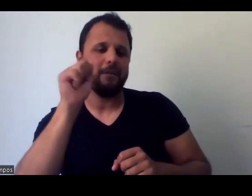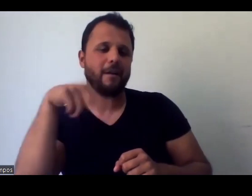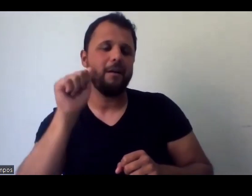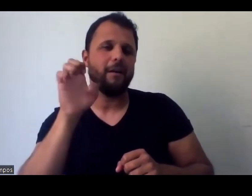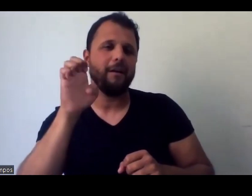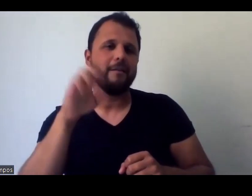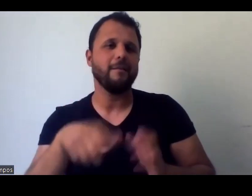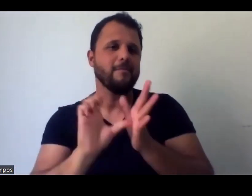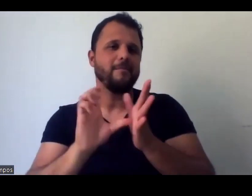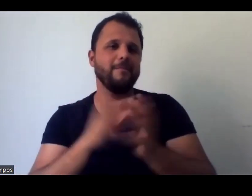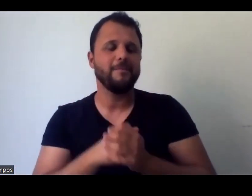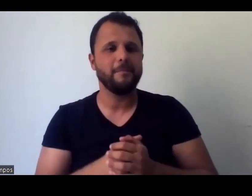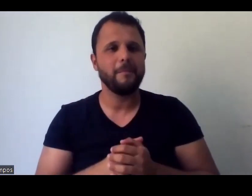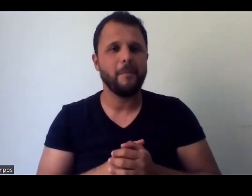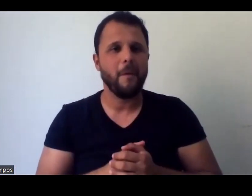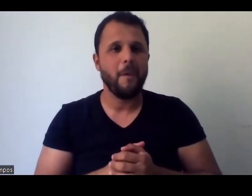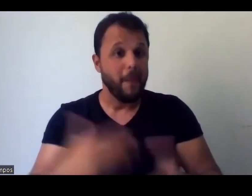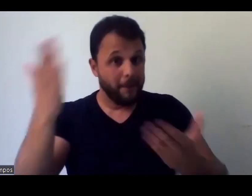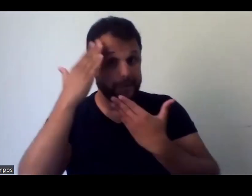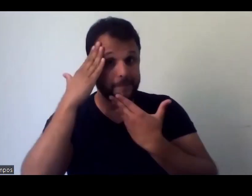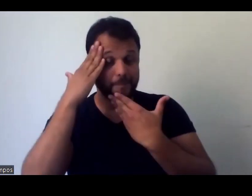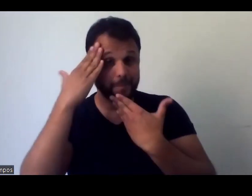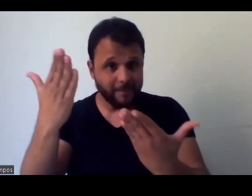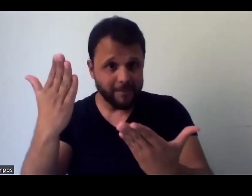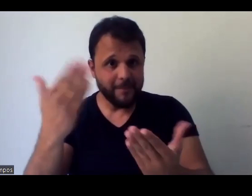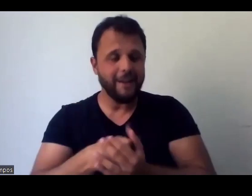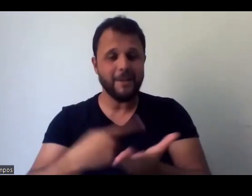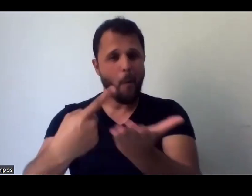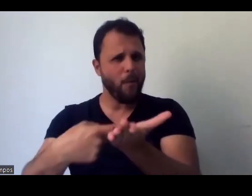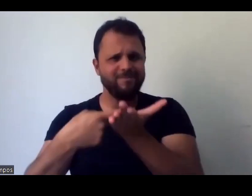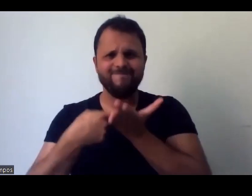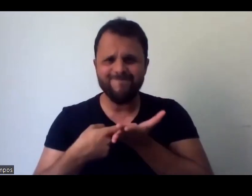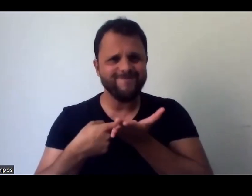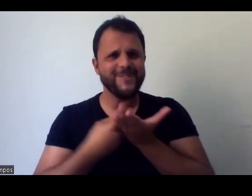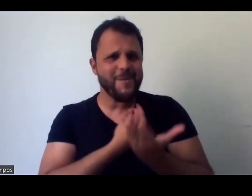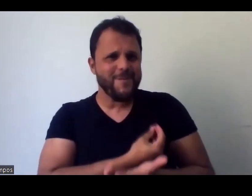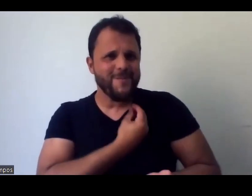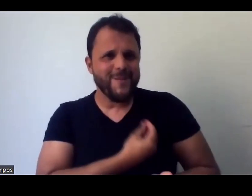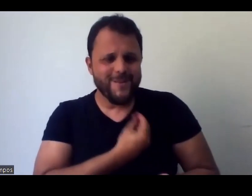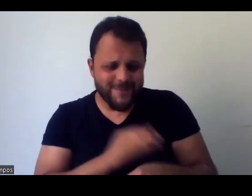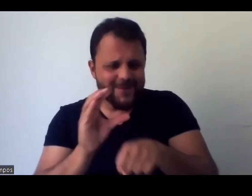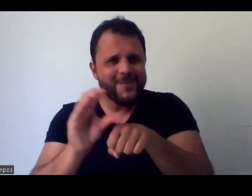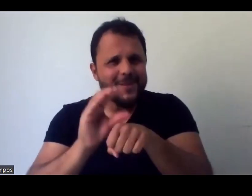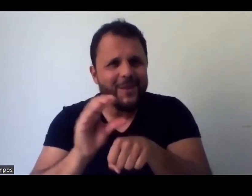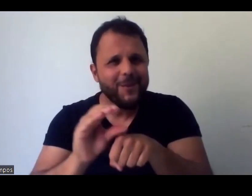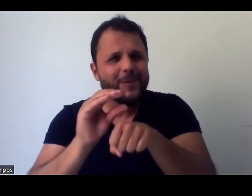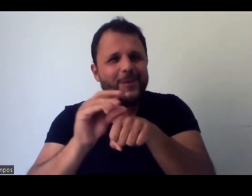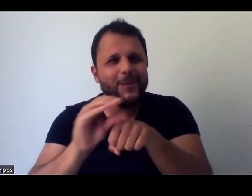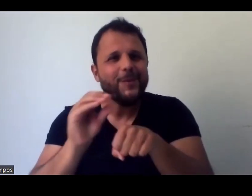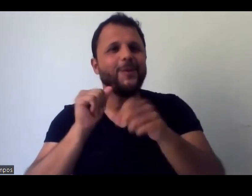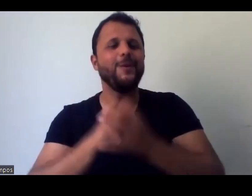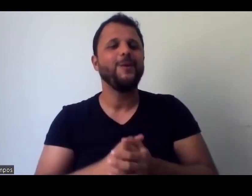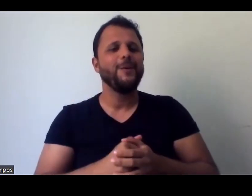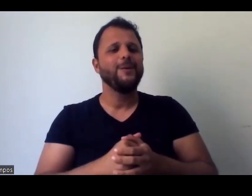depois eu falo um pouquinho. Bom, também queria agradecer imensamente o convite, né, para participar do minicurso, né, dos